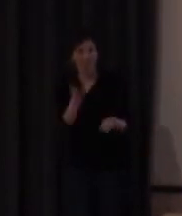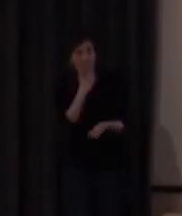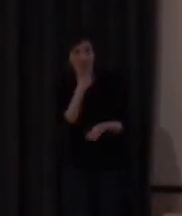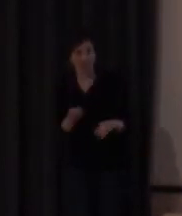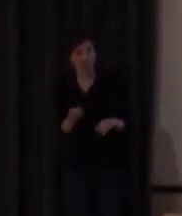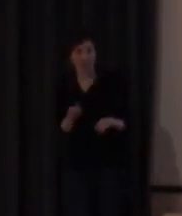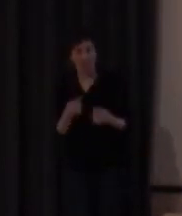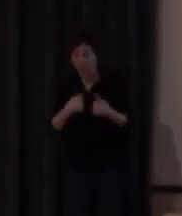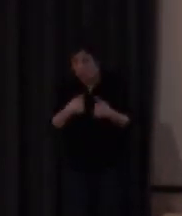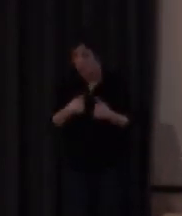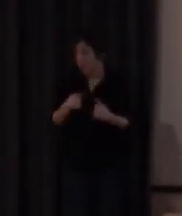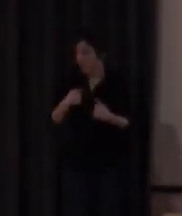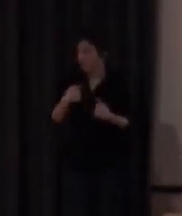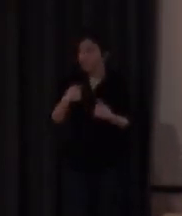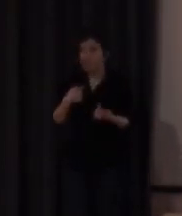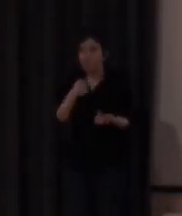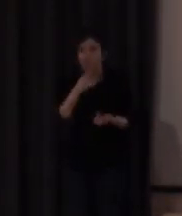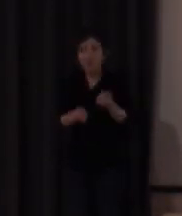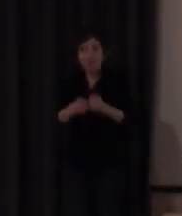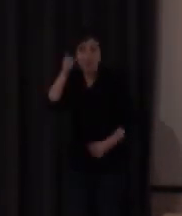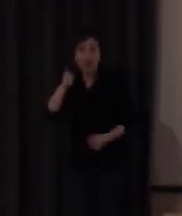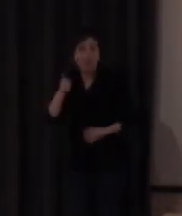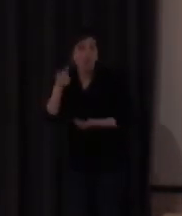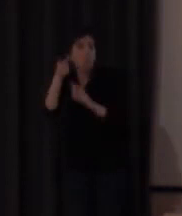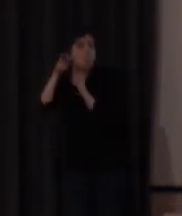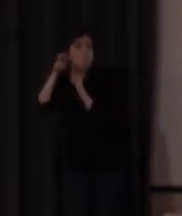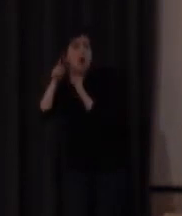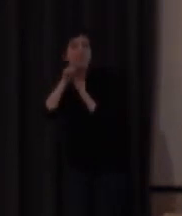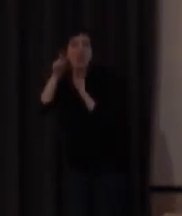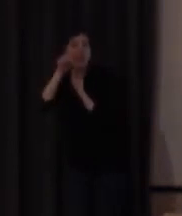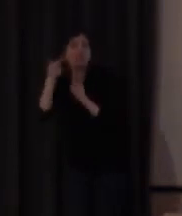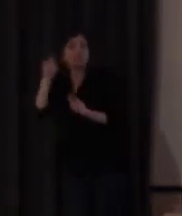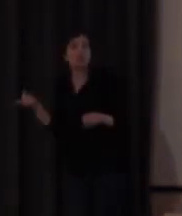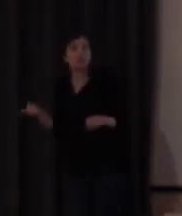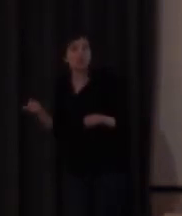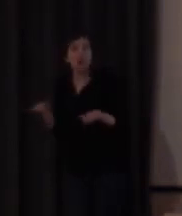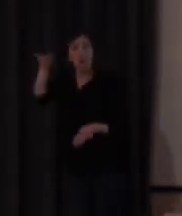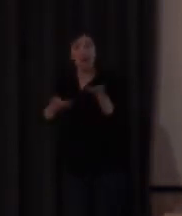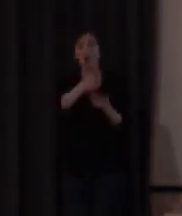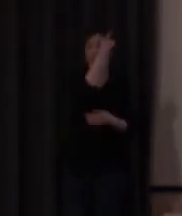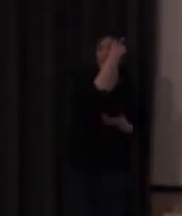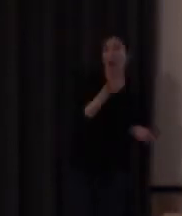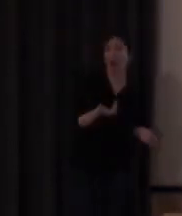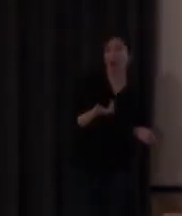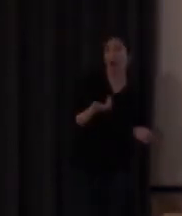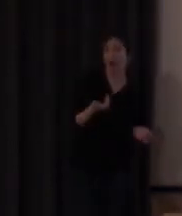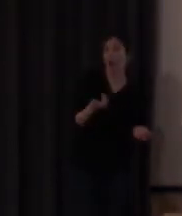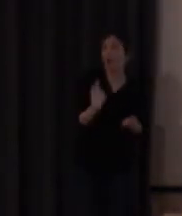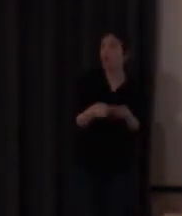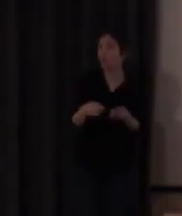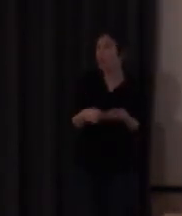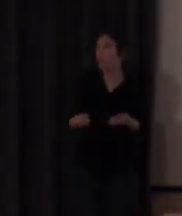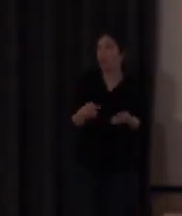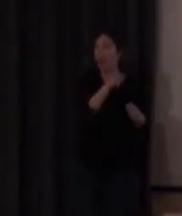mucho más agradable al oído el francés como oyente que el alemán en parte porque lo entiendo menos